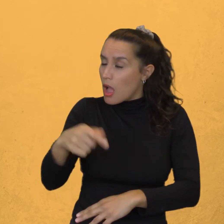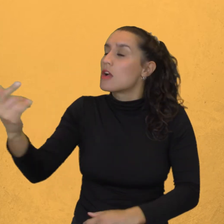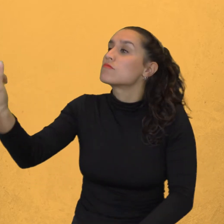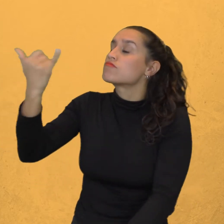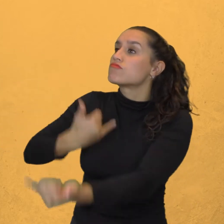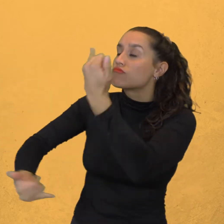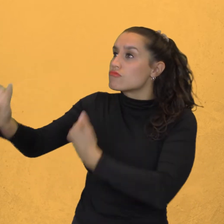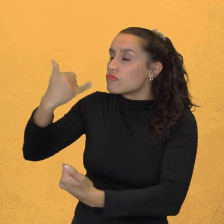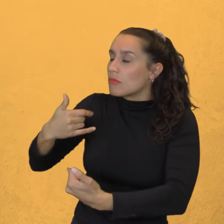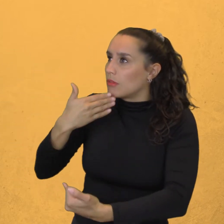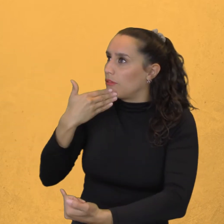dejó maravillado